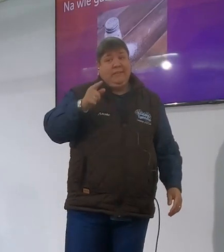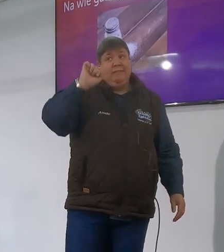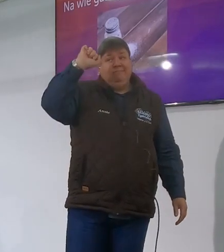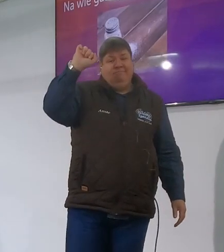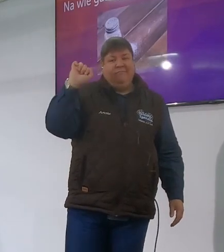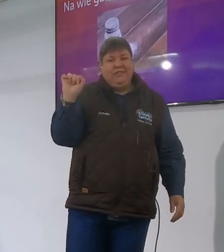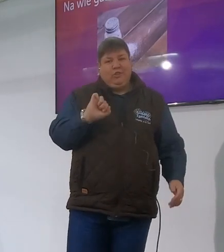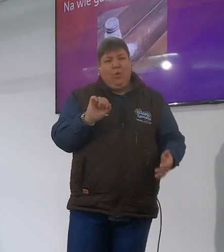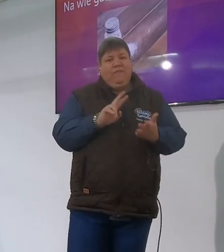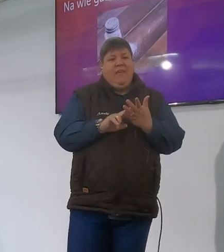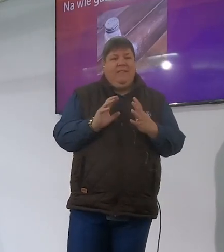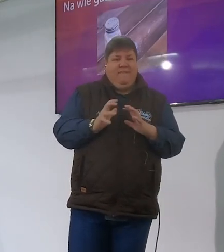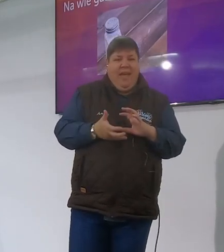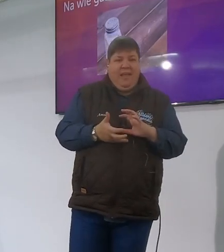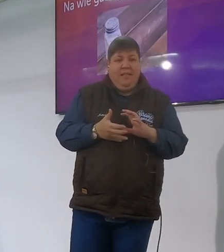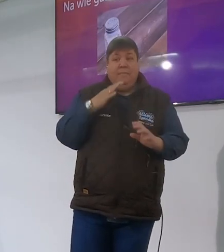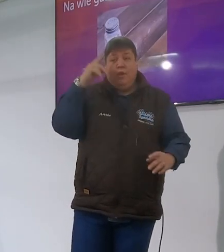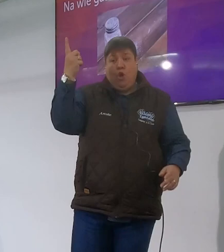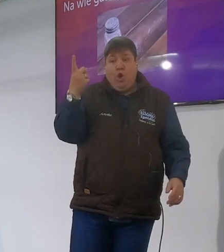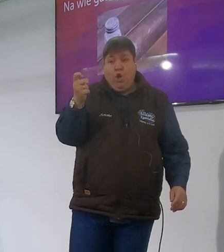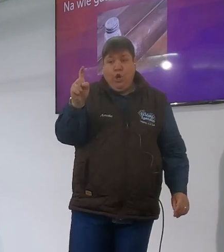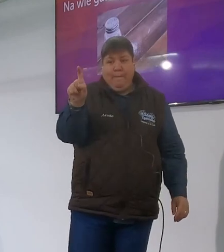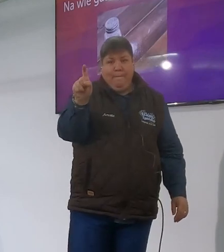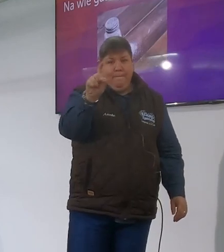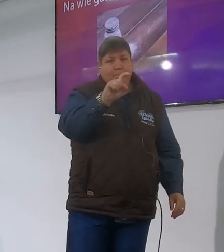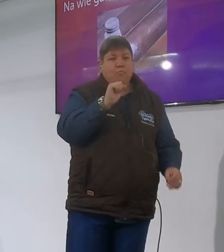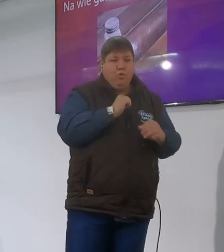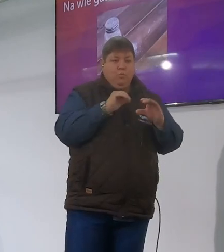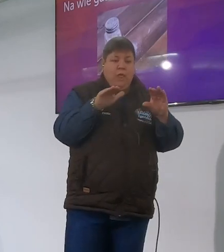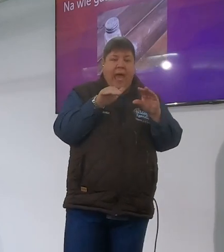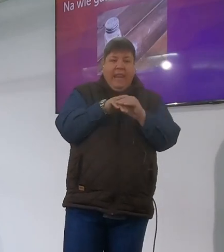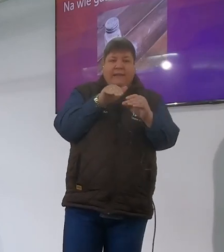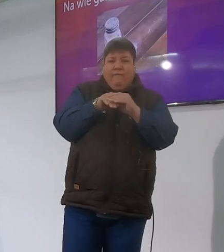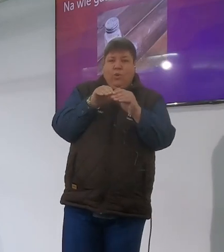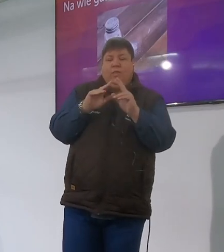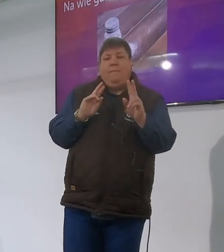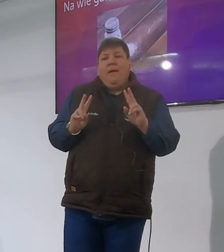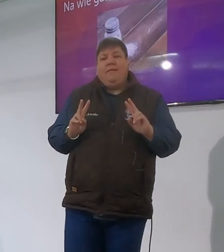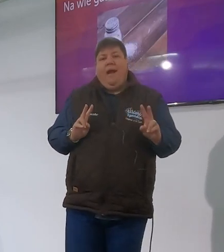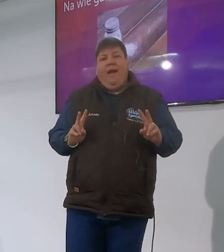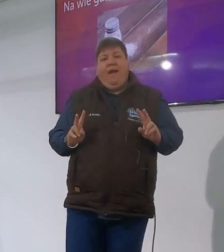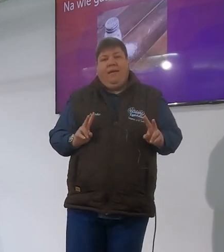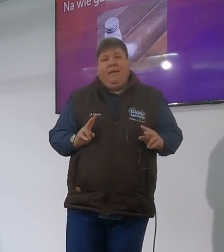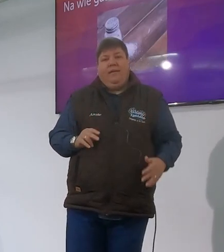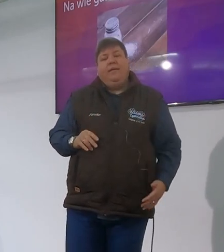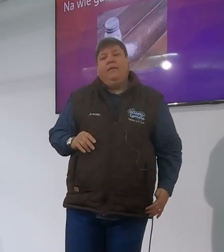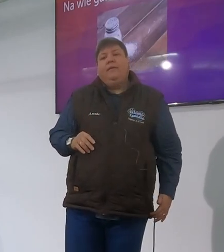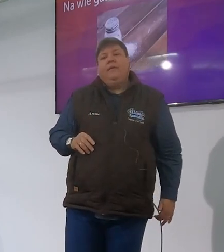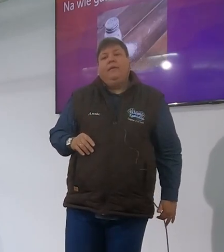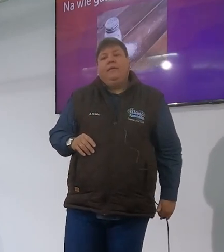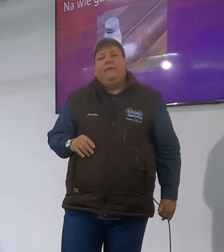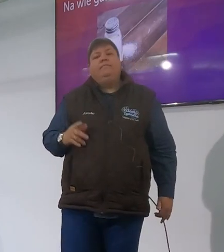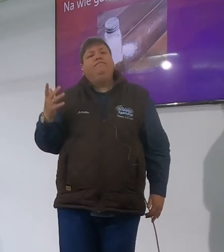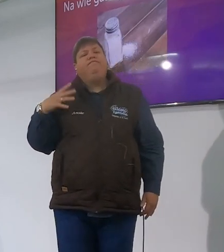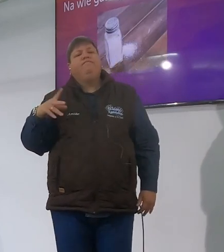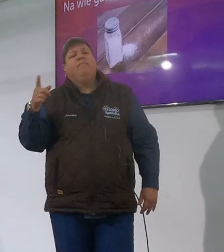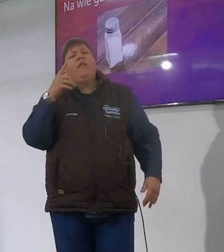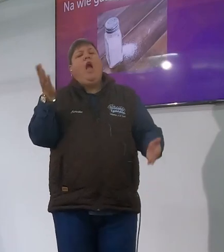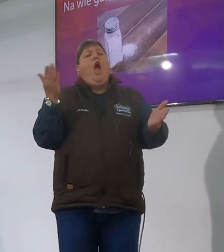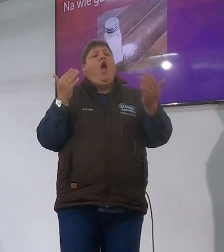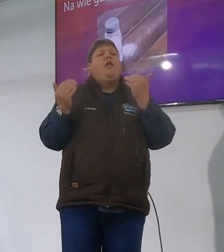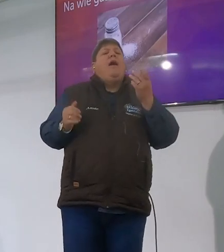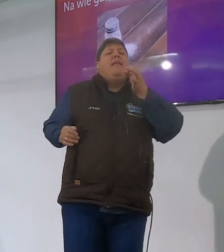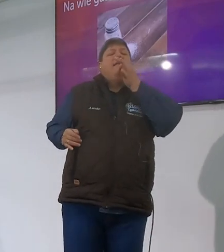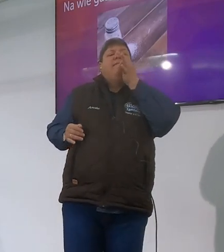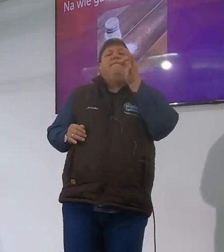dan betekende die heren roep my en jou vandag om invloed te heen waar ons is en en ek wil jou eindag en vraag